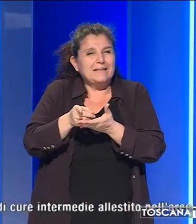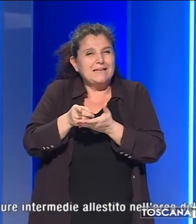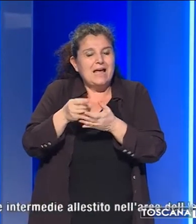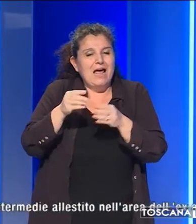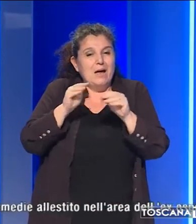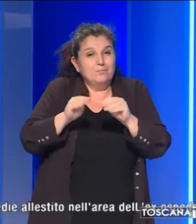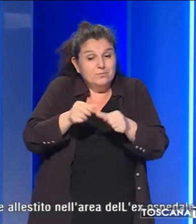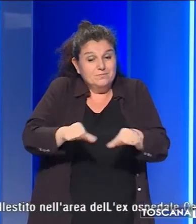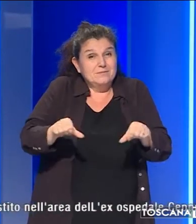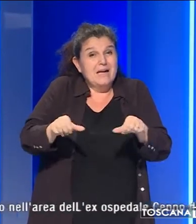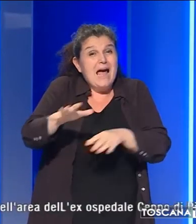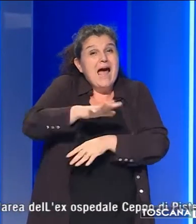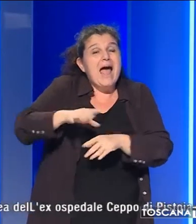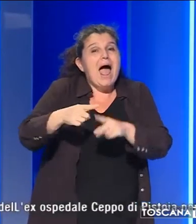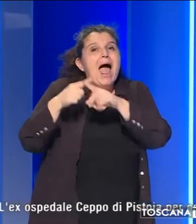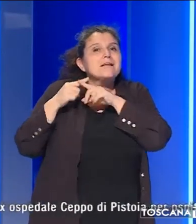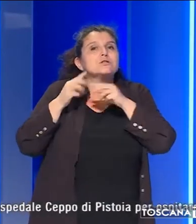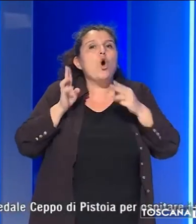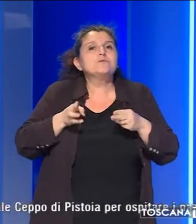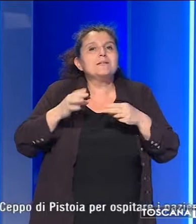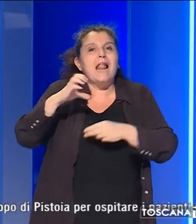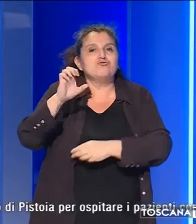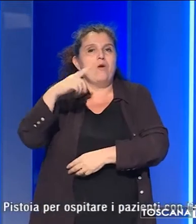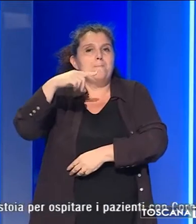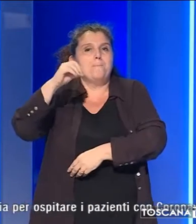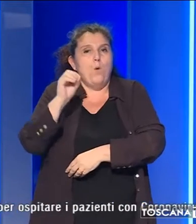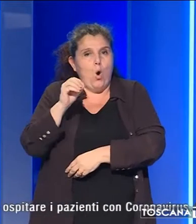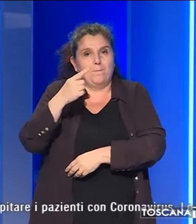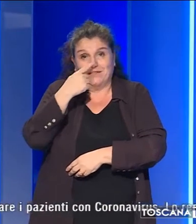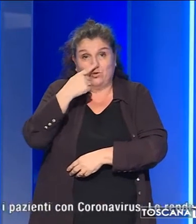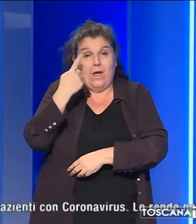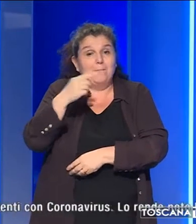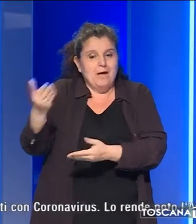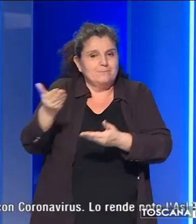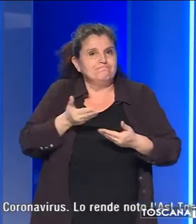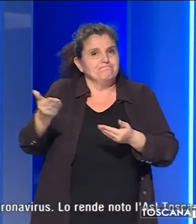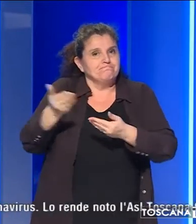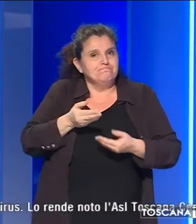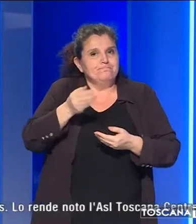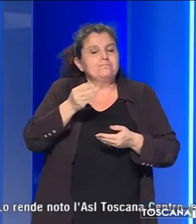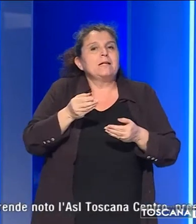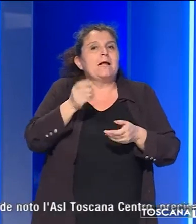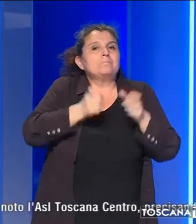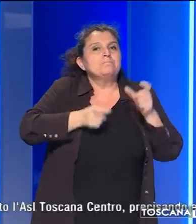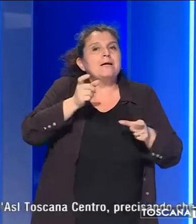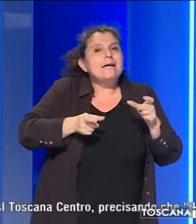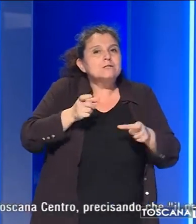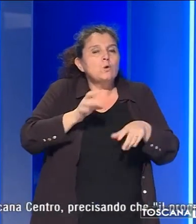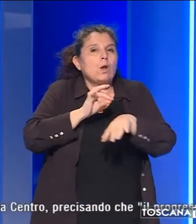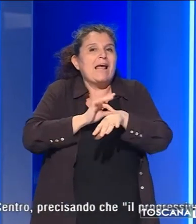dell'ex ospedale Ceppo di Pistoia per ospitare i pazienti con coronavirus.